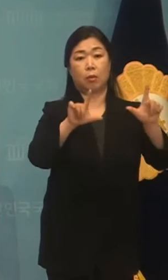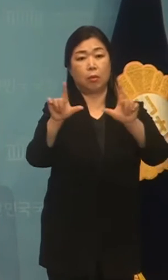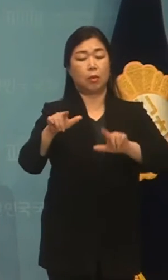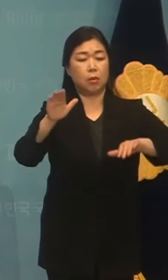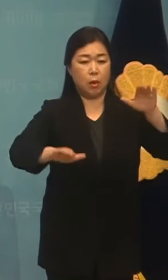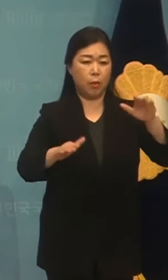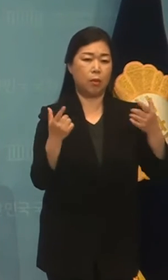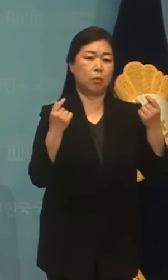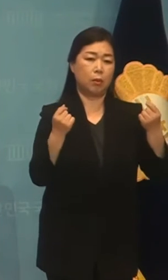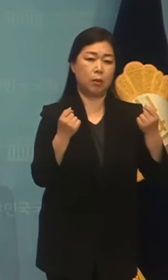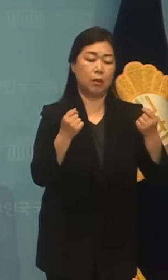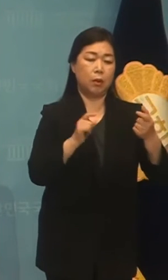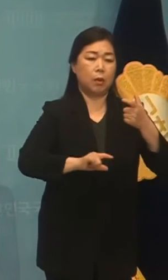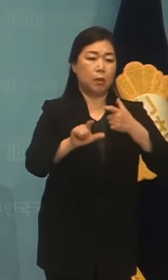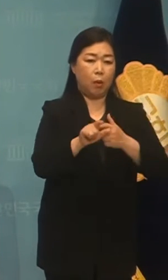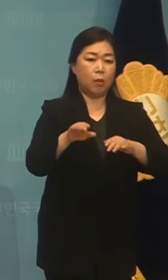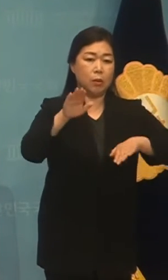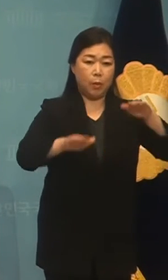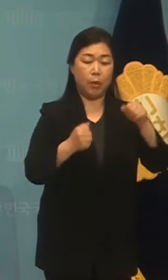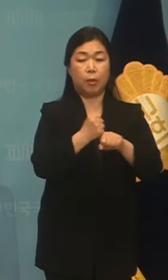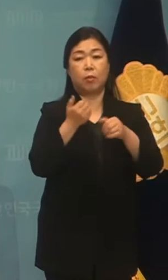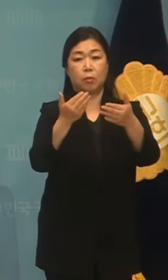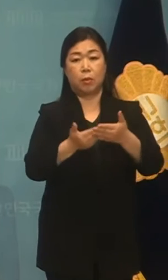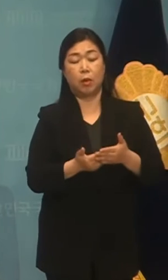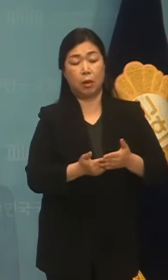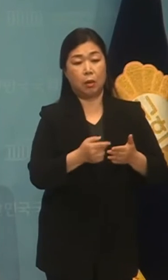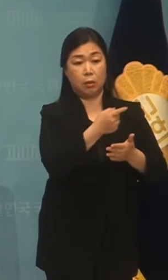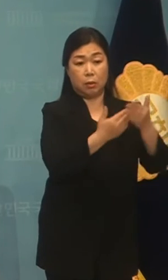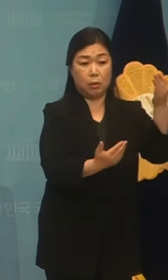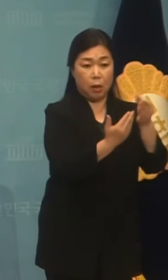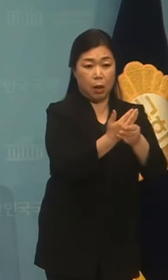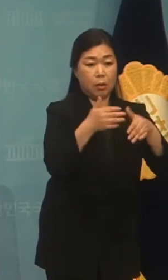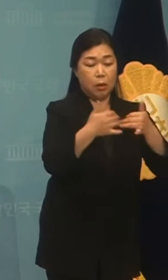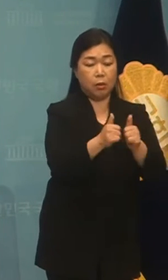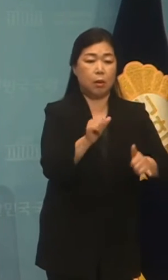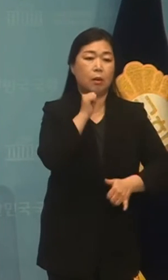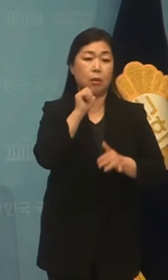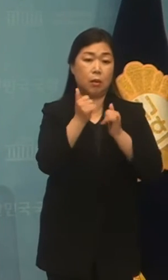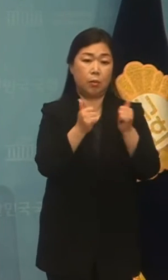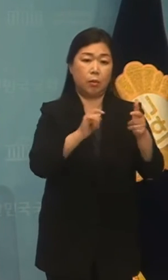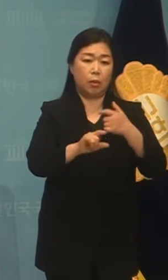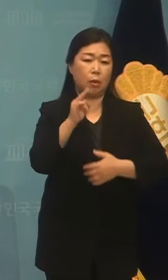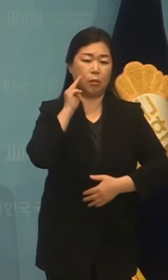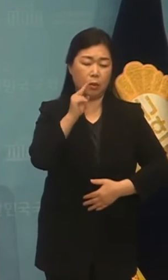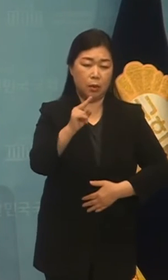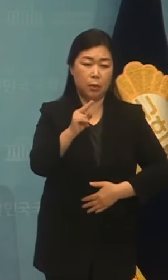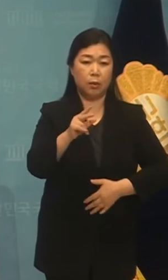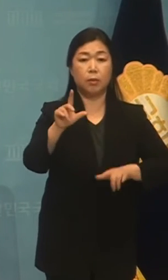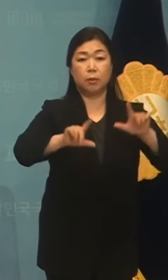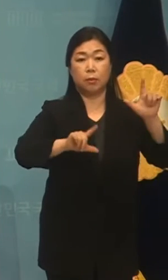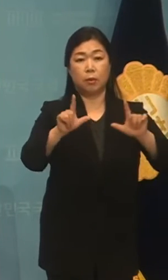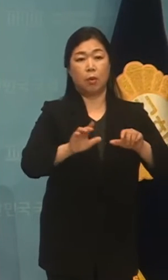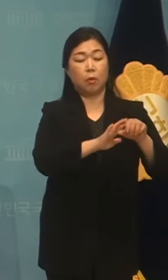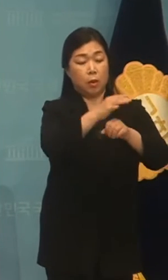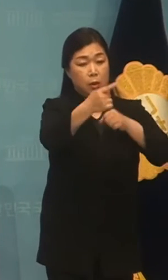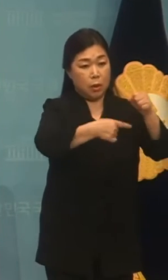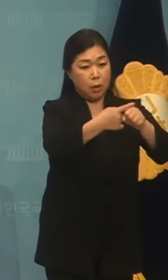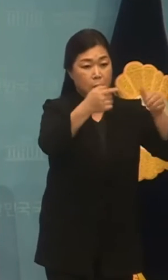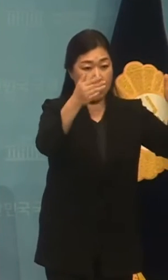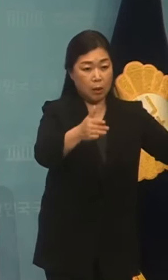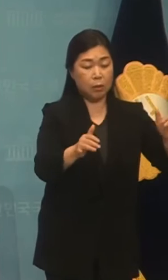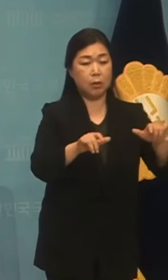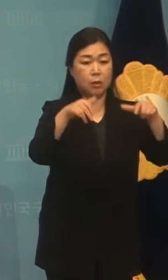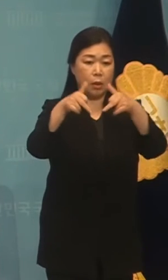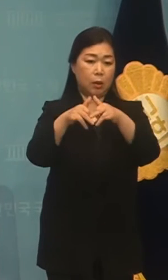차별의 일상화를 더욱 심화시켰습니다. 재난을 낙자와 가난한 사람들을 더욱 가혹했습니다. 코로나 2년 동안 우리